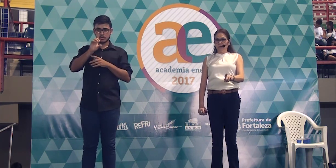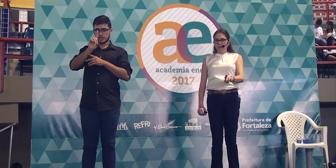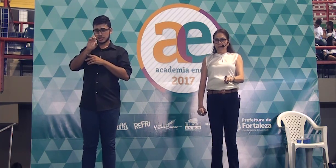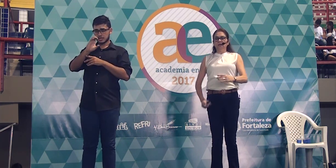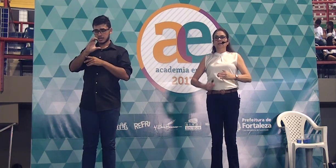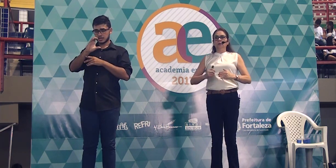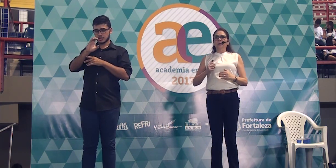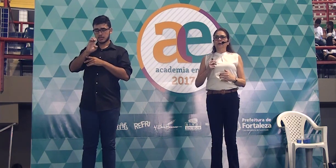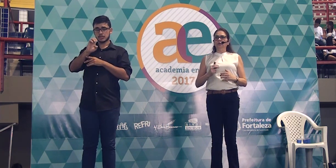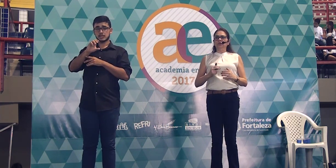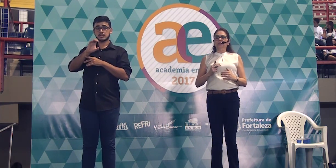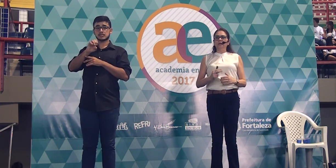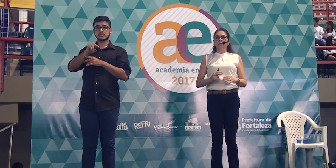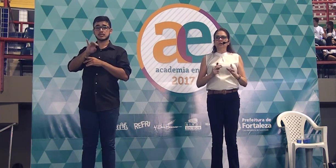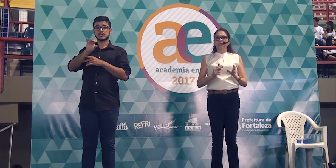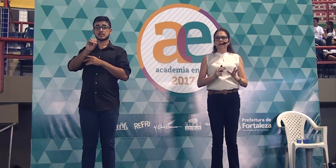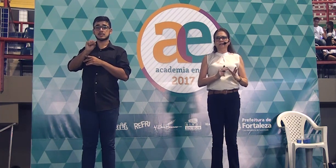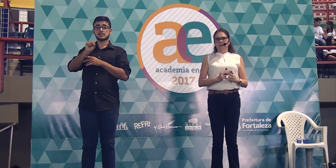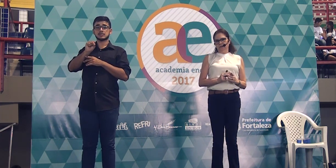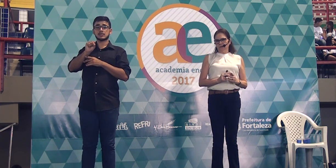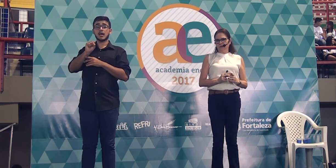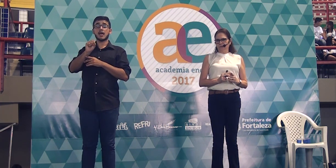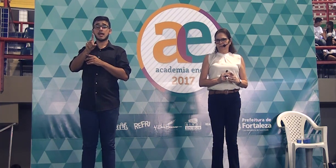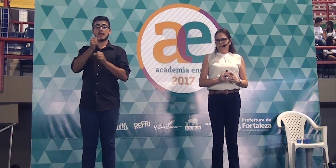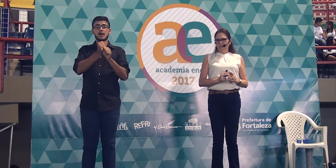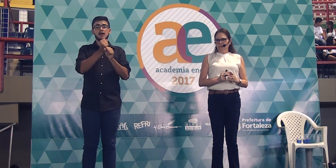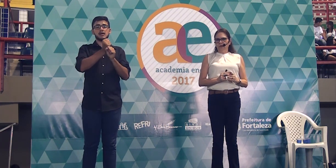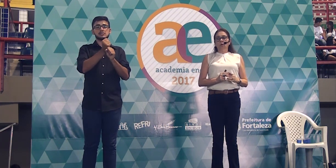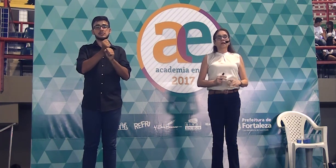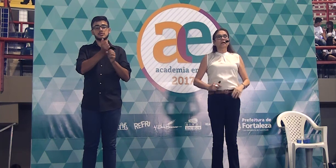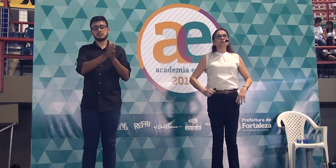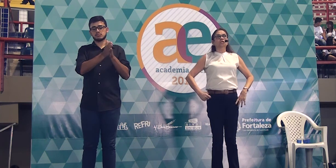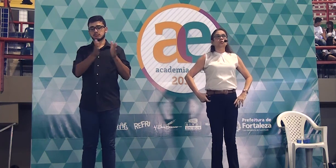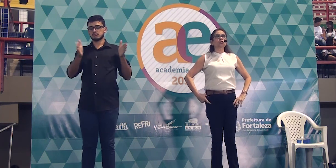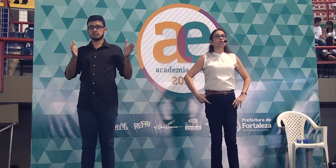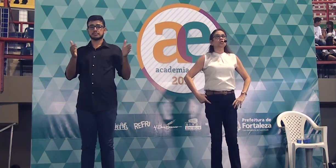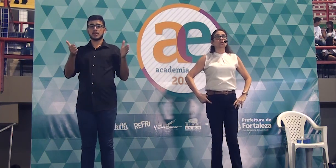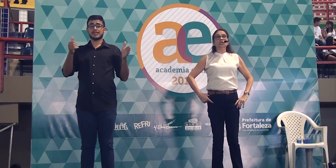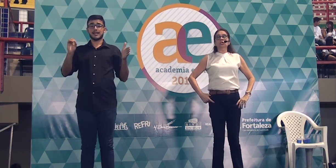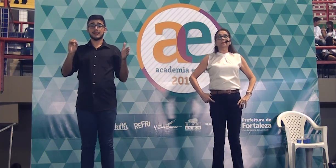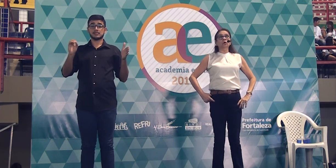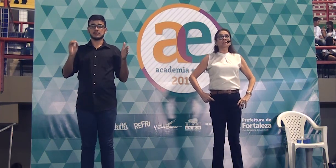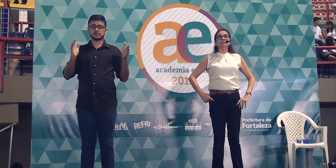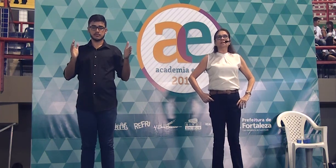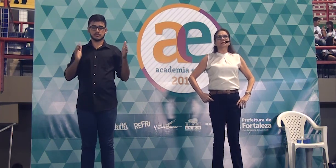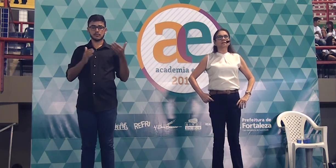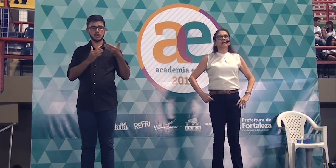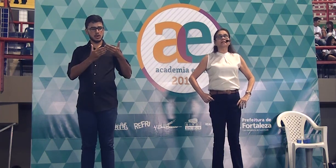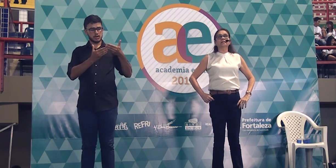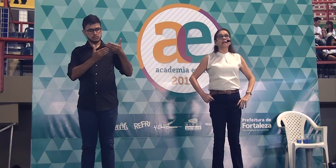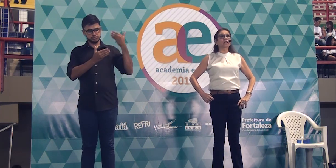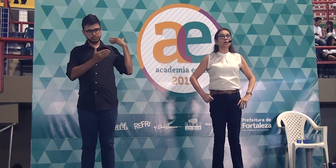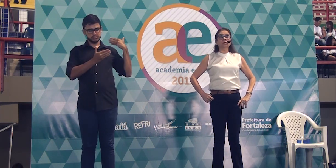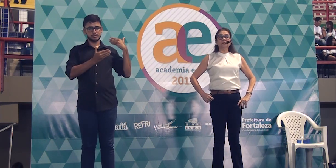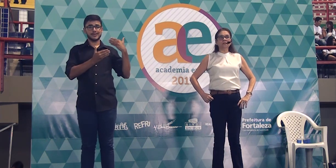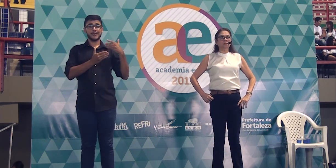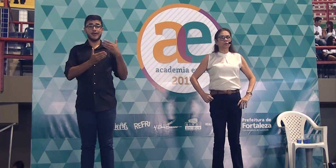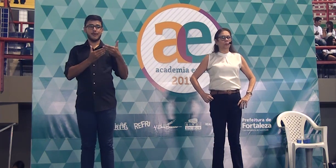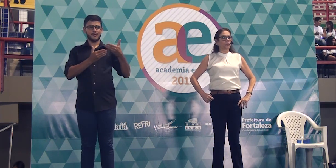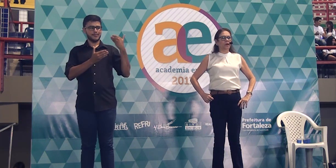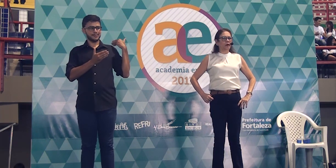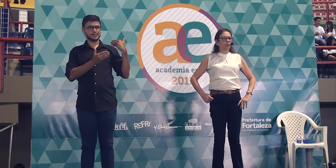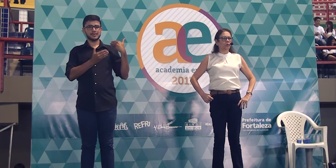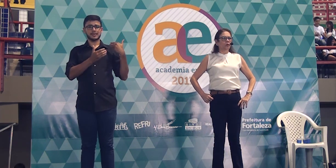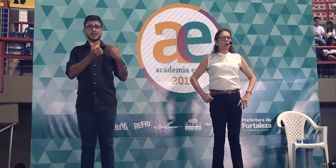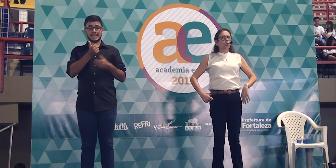Decênios são um período de tempo de 10 anos. Quando eu digo nos últimos decênios,